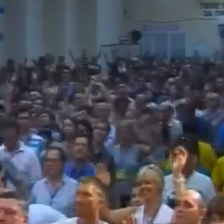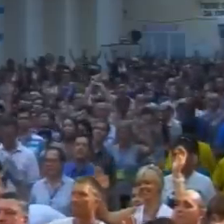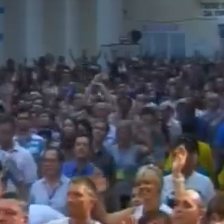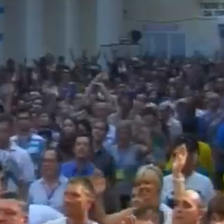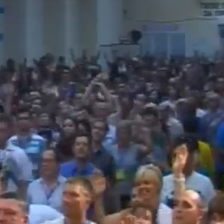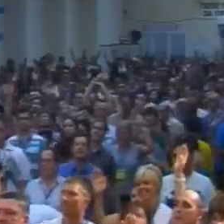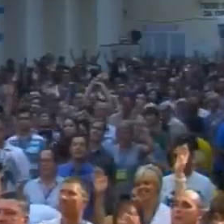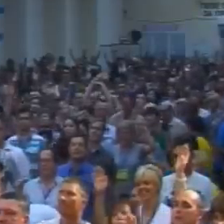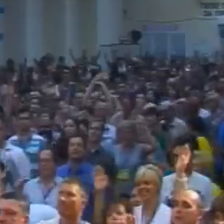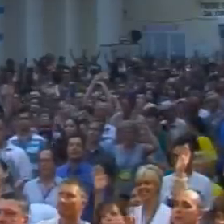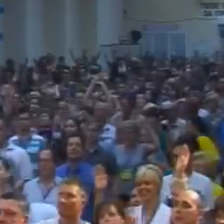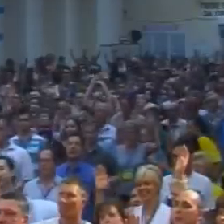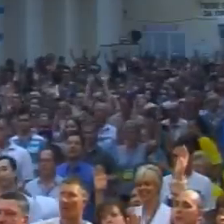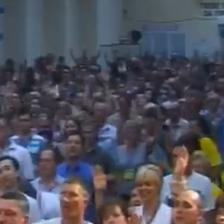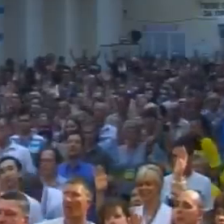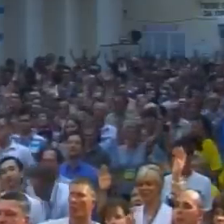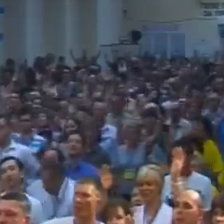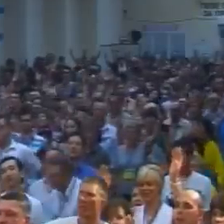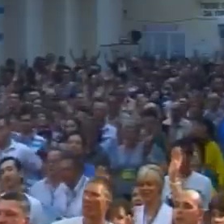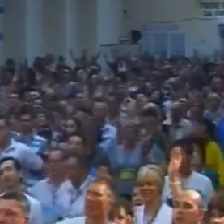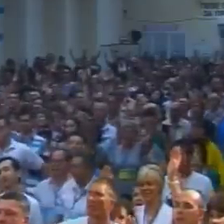Môžeme robiť všetko,